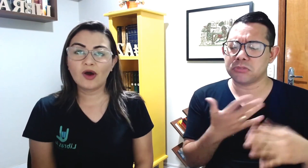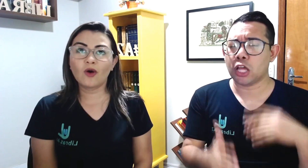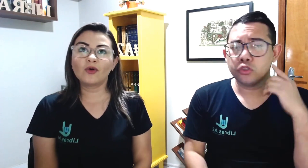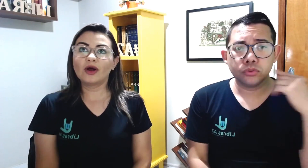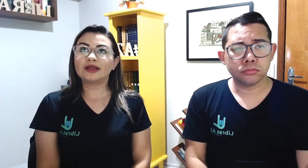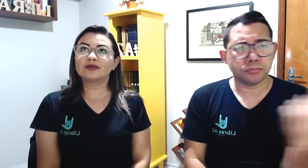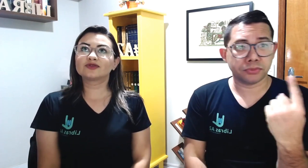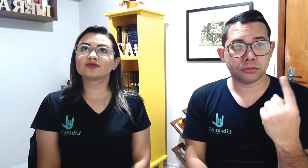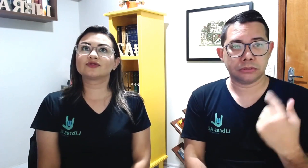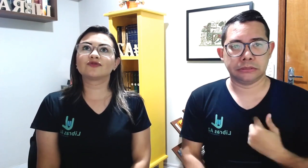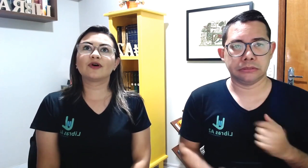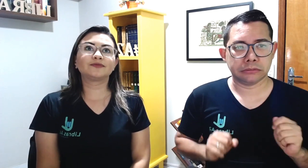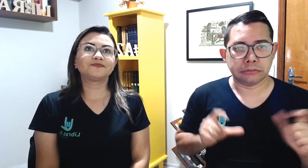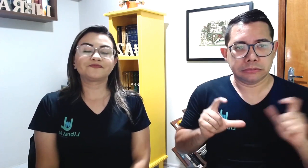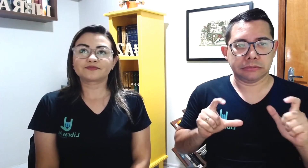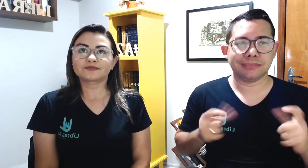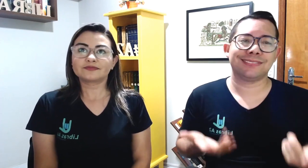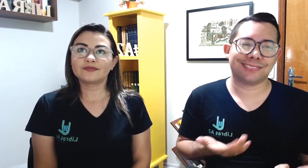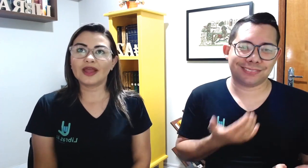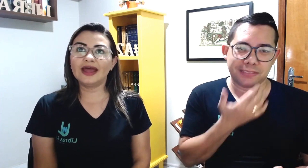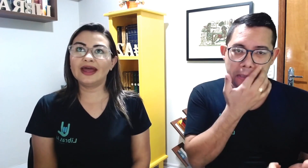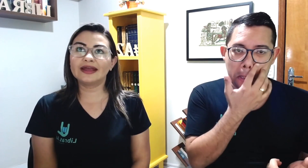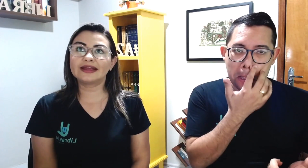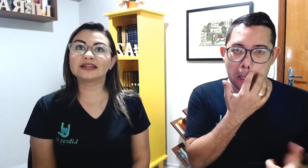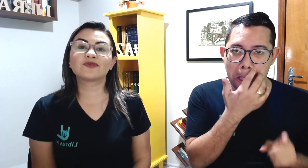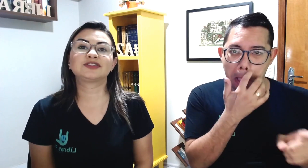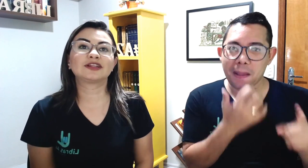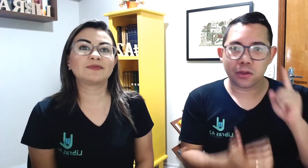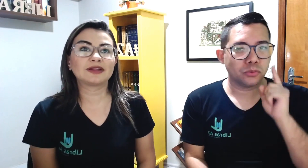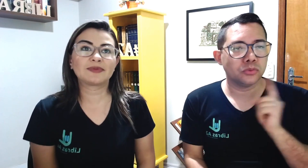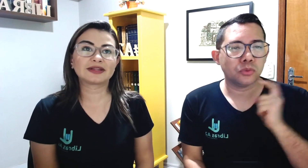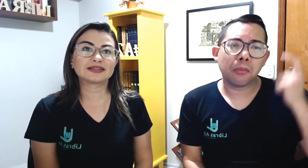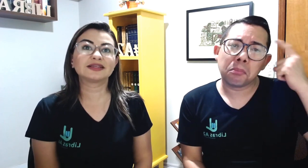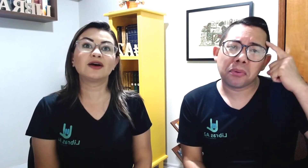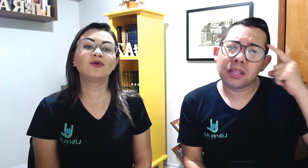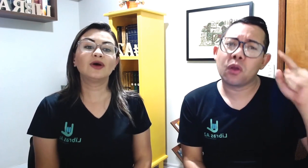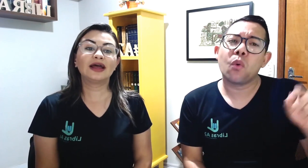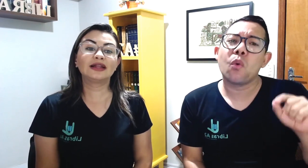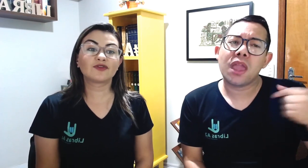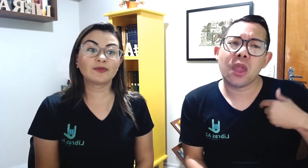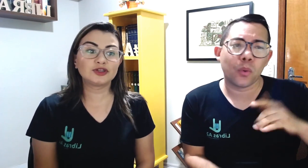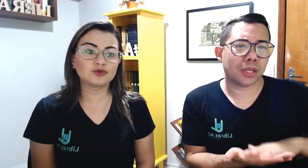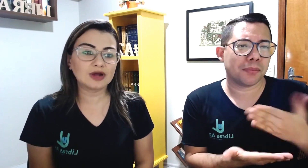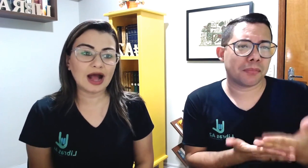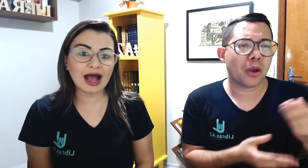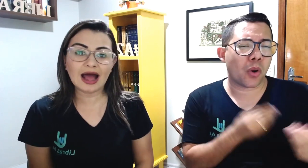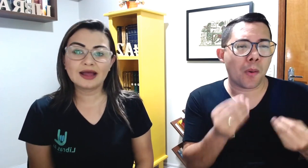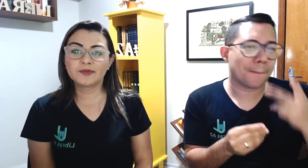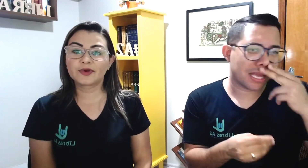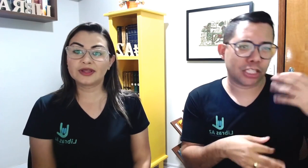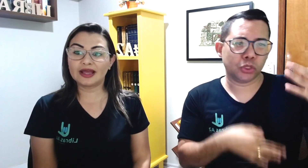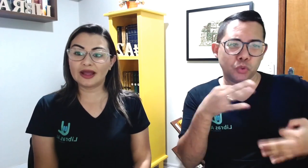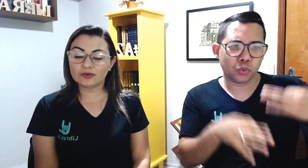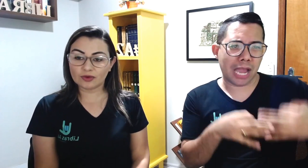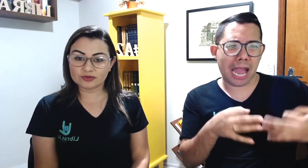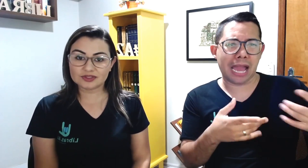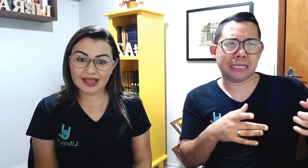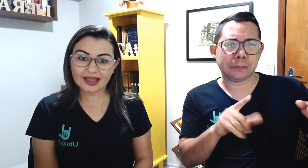Ou o que os surdos vão... o eles vão achar da minha interpretação? Eles vão me julgar porque eu não sei.